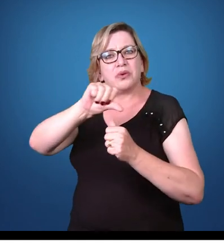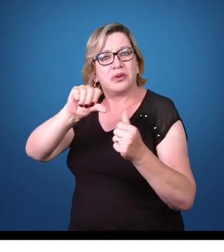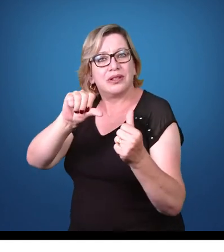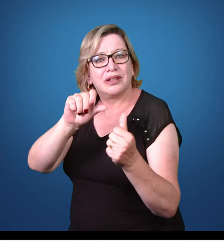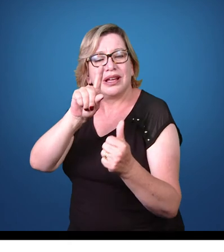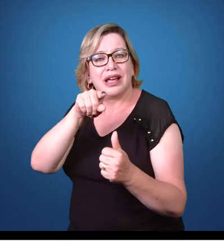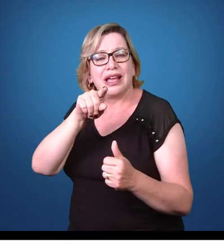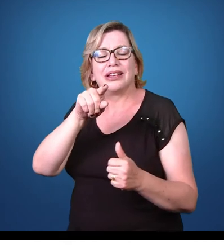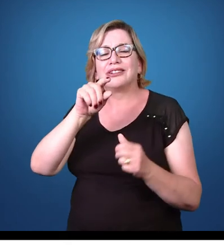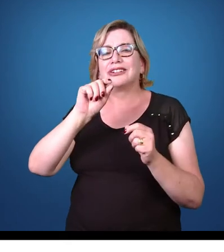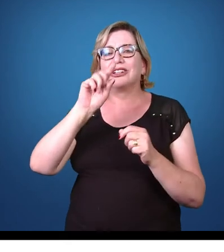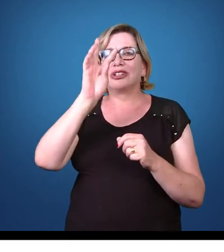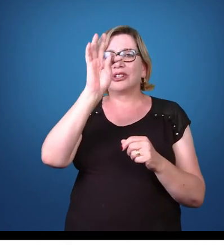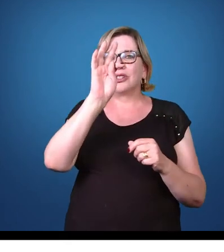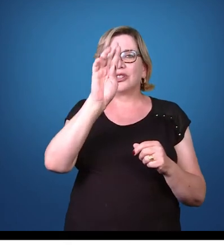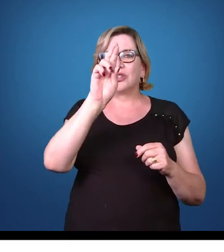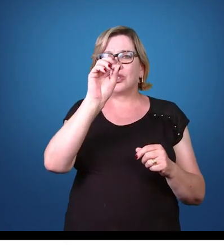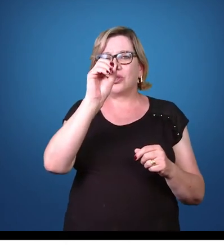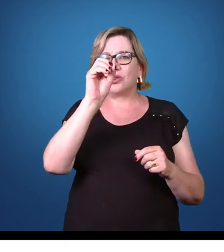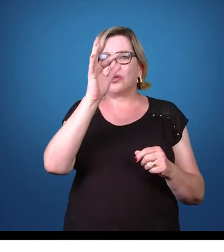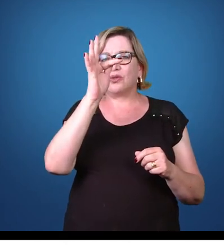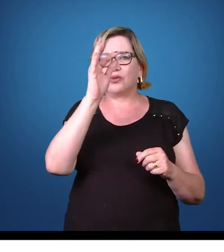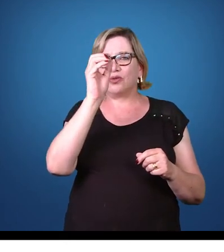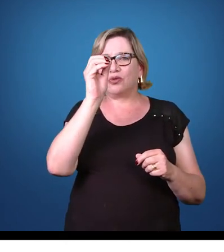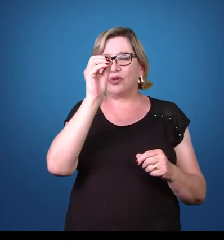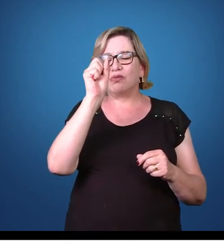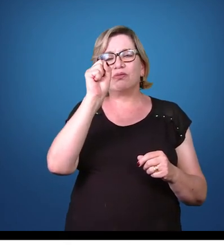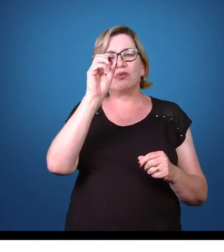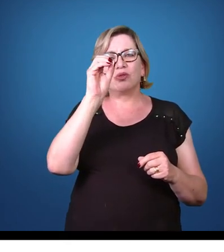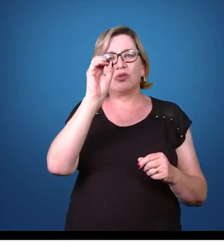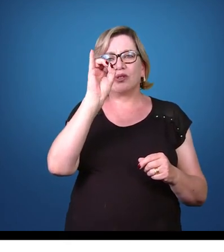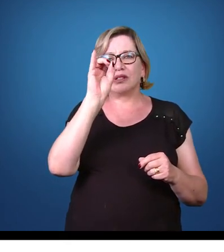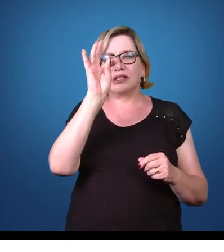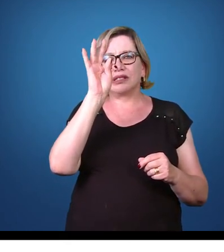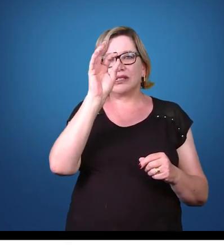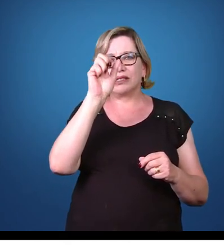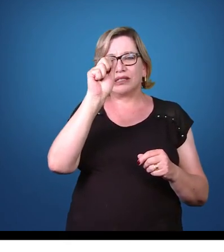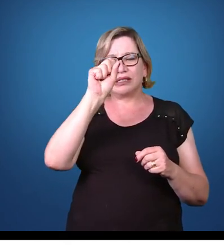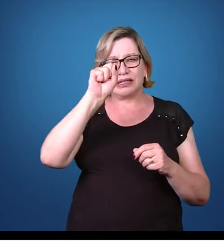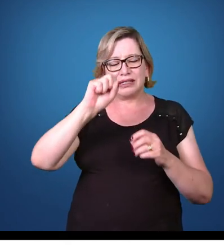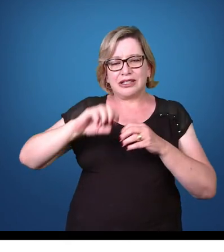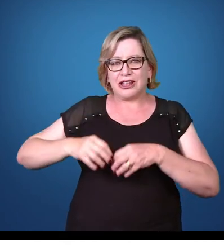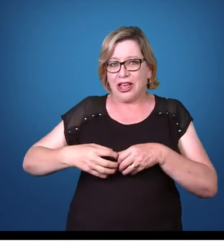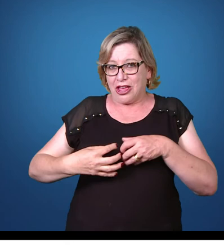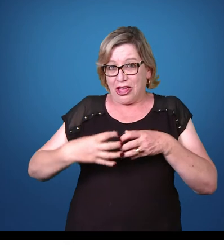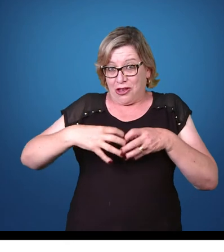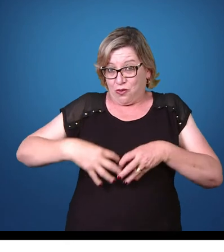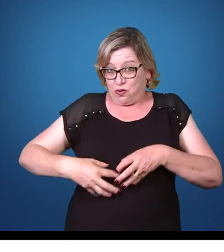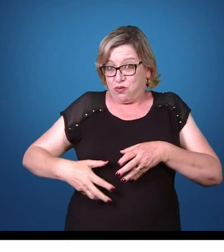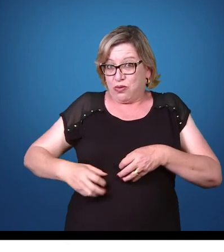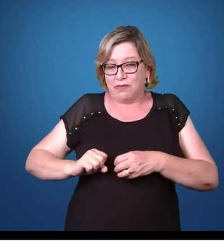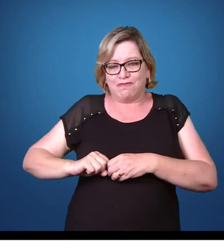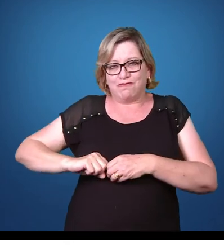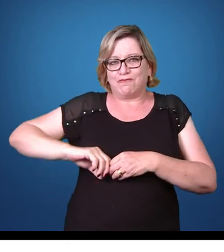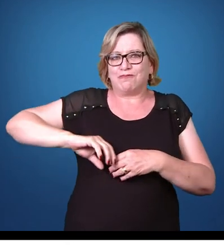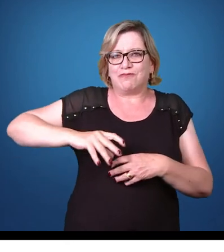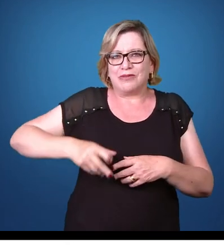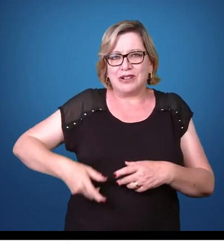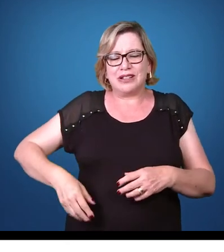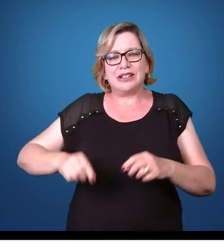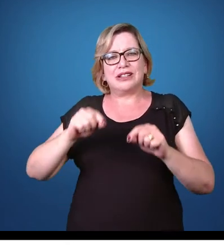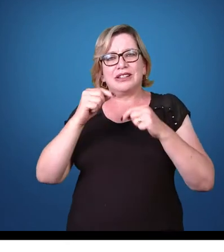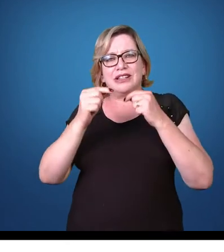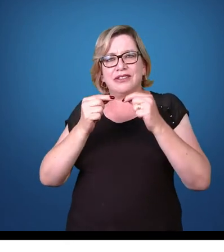os trofosoítas. Esses trofosoítas eles saem do fígado, das células do fígado, e